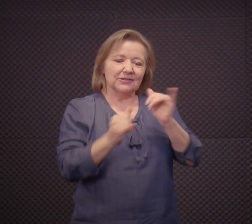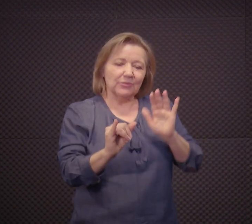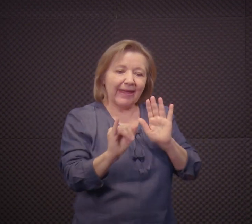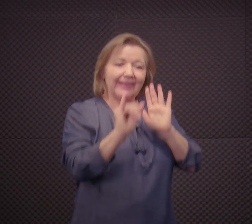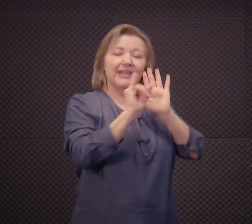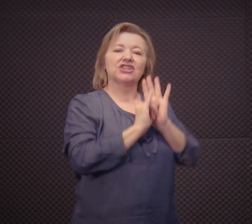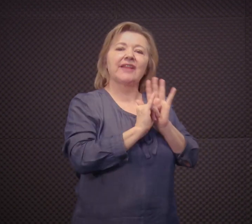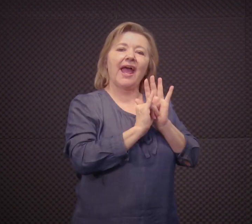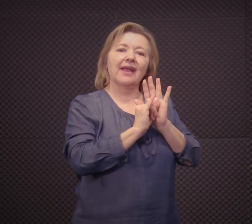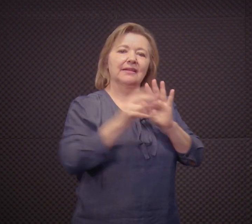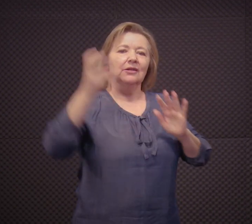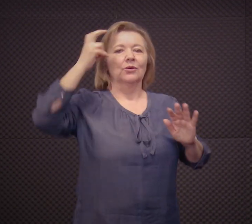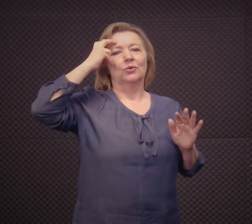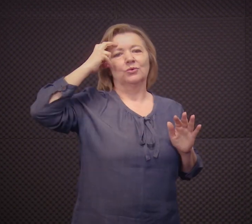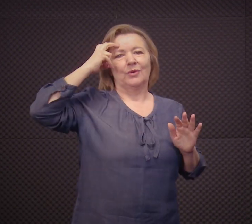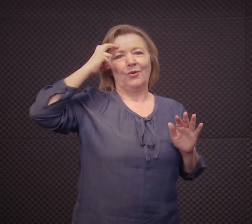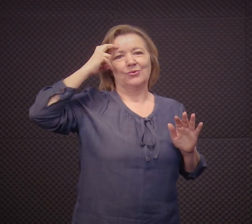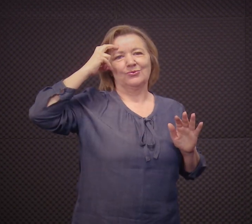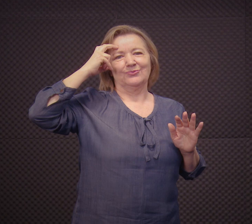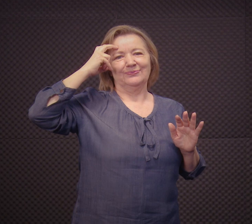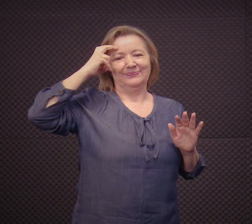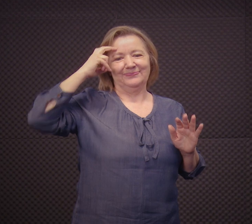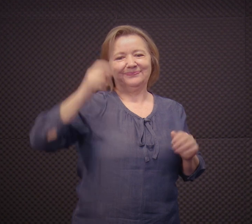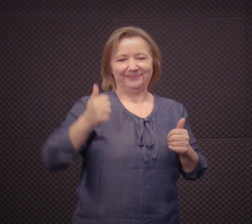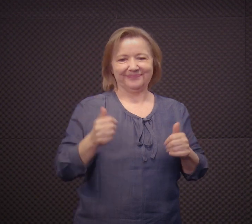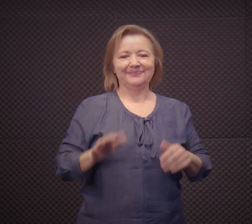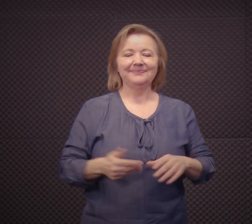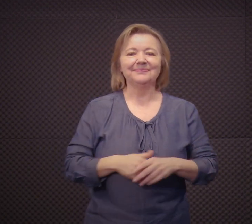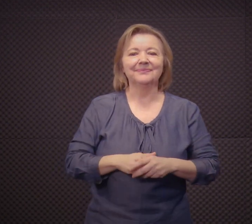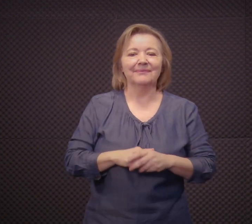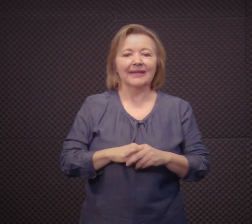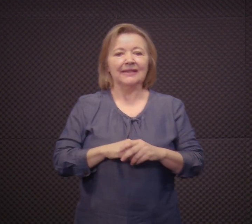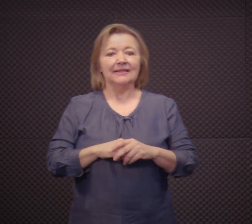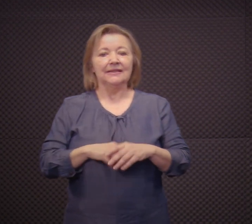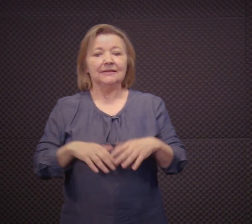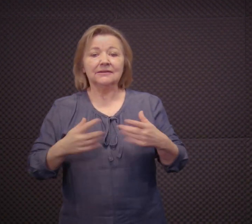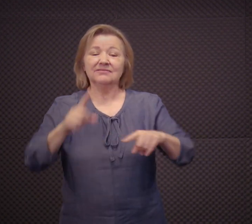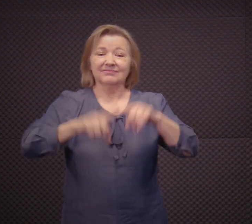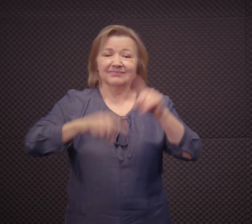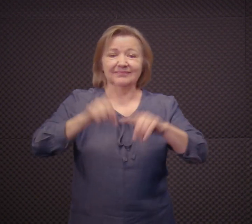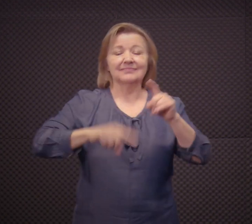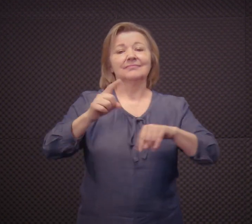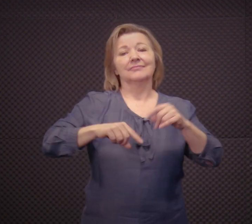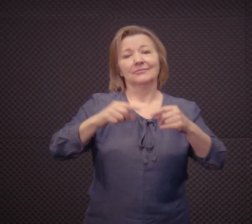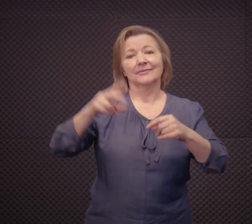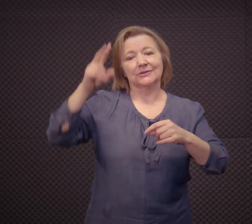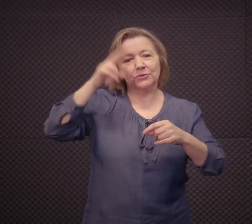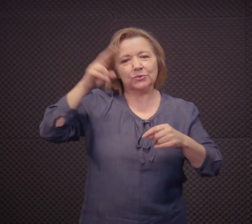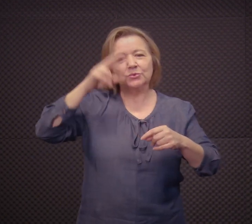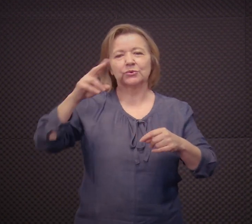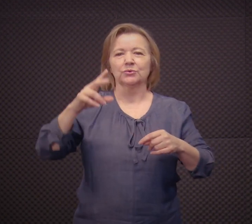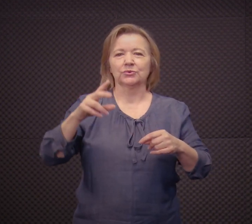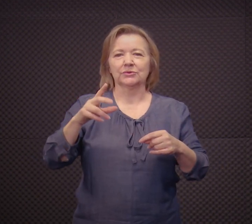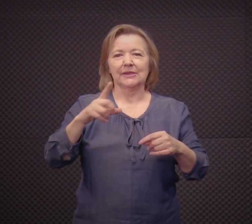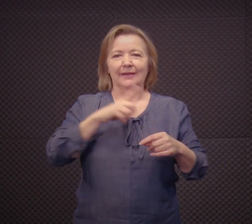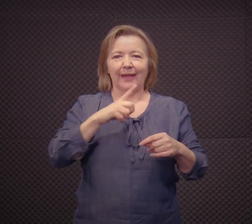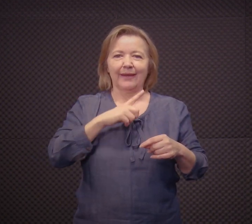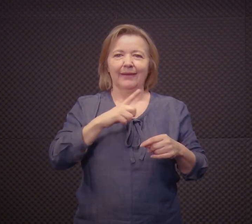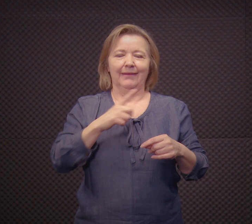desenho, né? É uma identidade cultural, né? Nós temos materiais